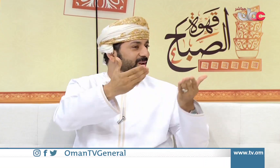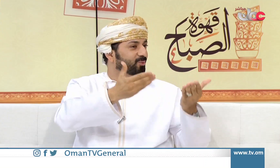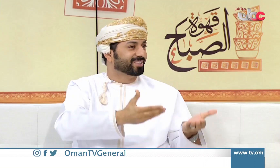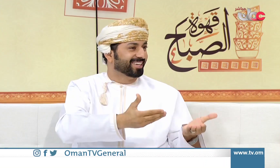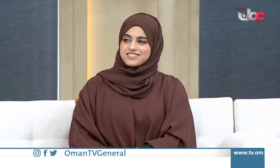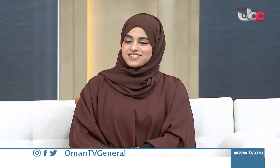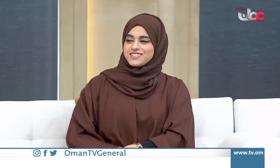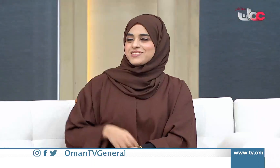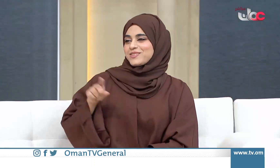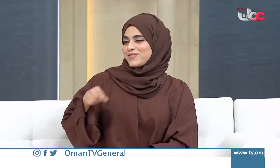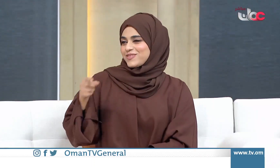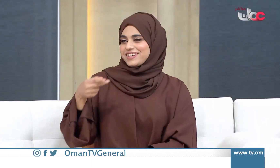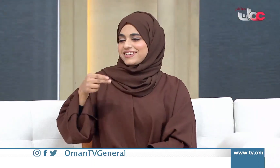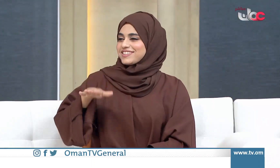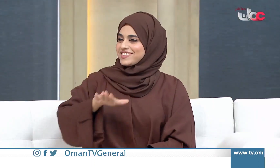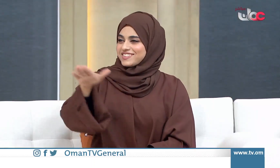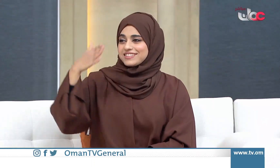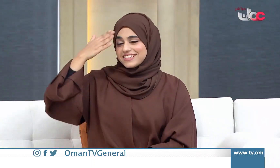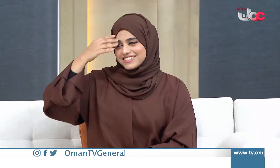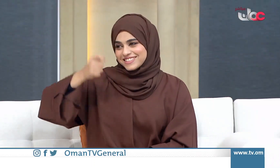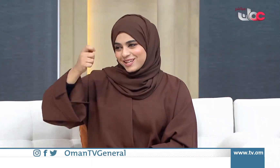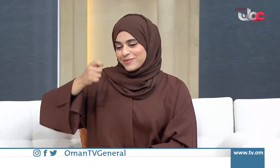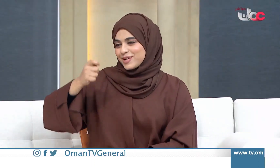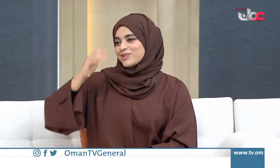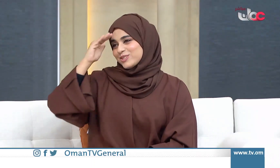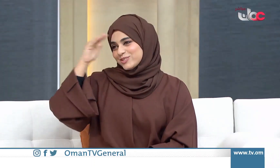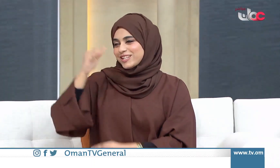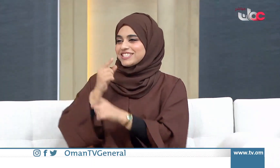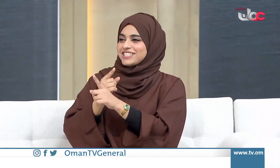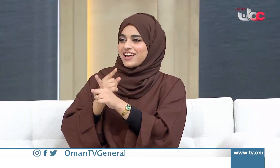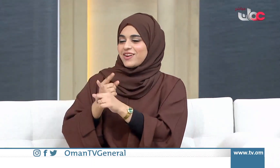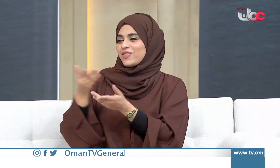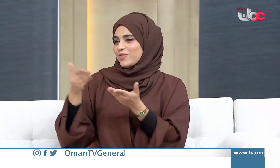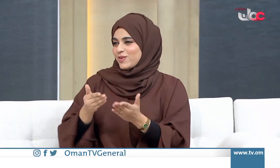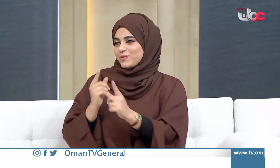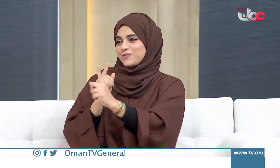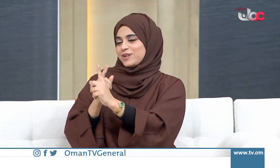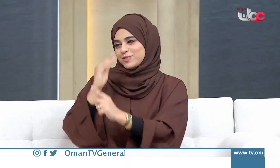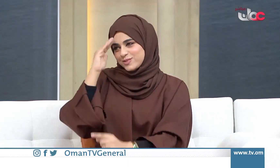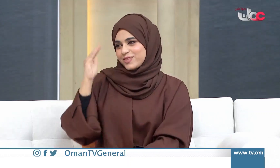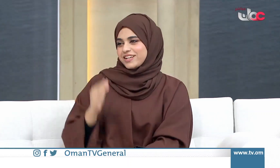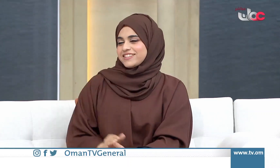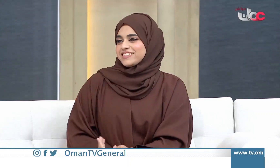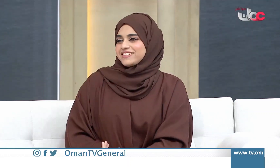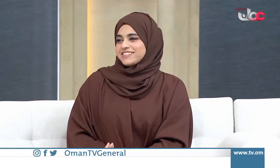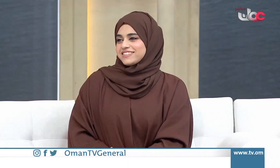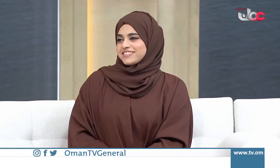السلام عليكم أستاذة شيماء وعليكم السلام ورحمة الله وبركاته شكراً لك أستاذ سلطان على استضافة اليوم